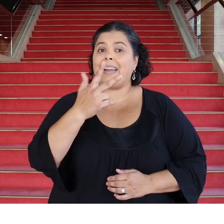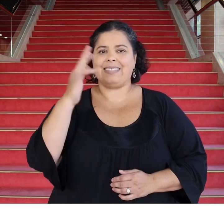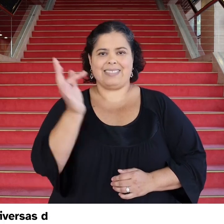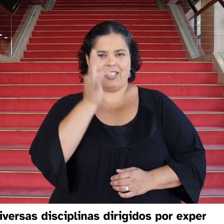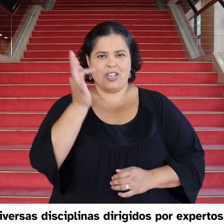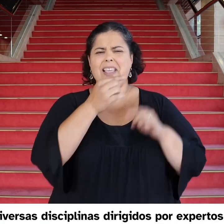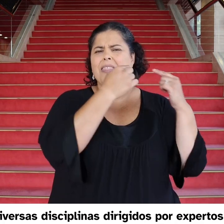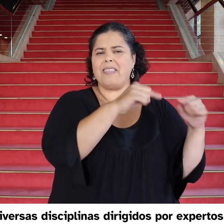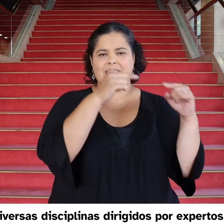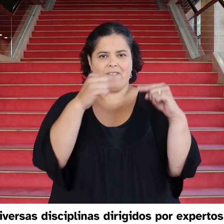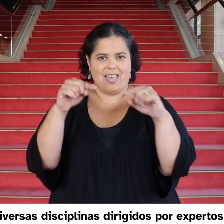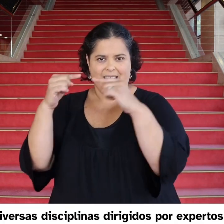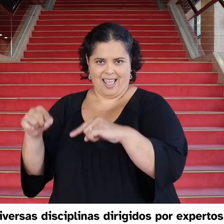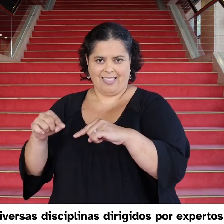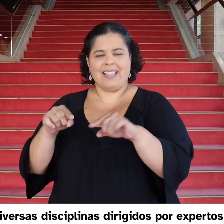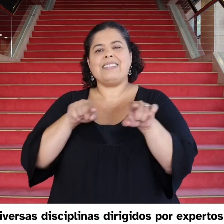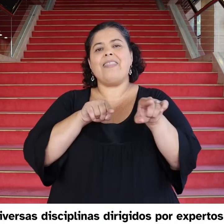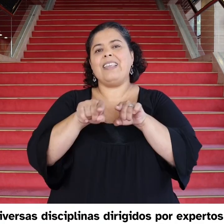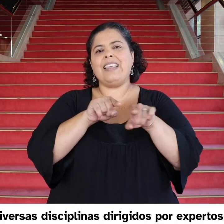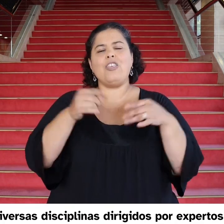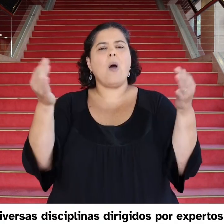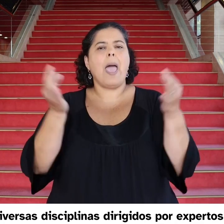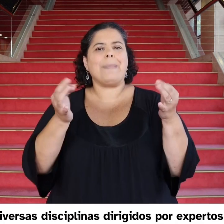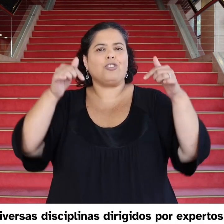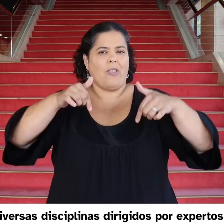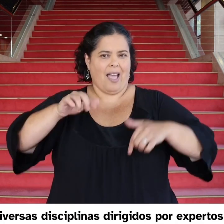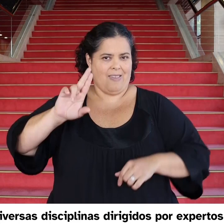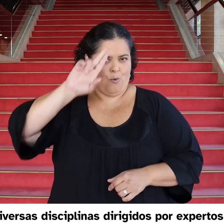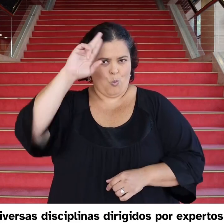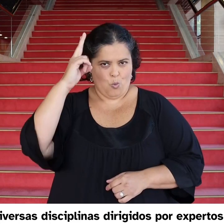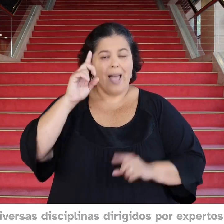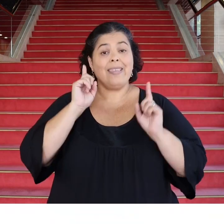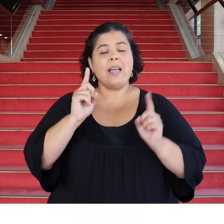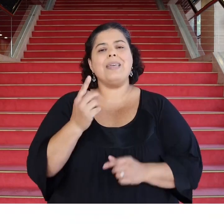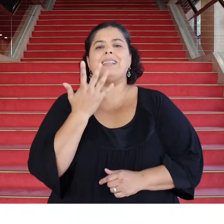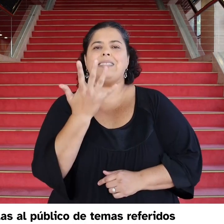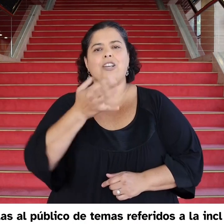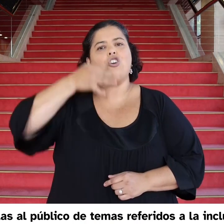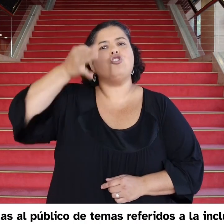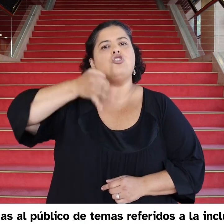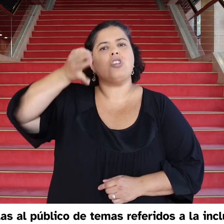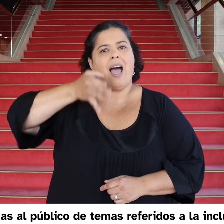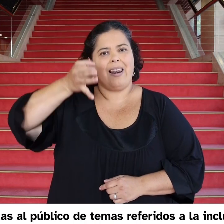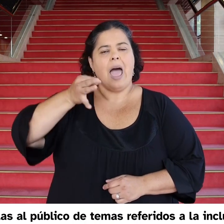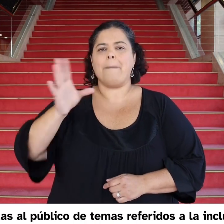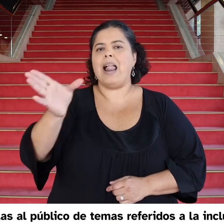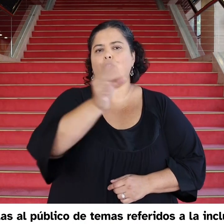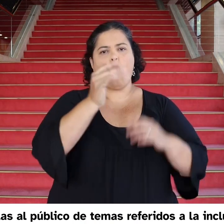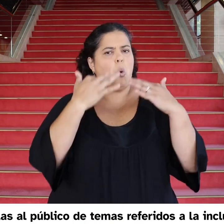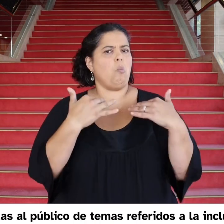Tres talleres de diversas disciplinas dirigidos por expertos nacionales y cinco charlas al público de temas referidos